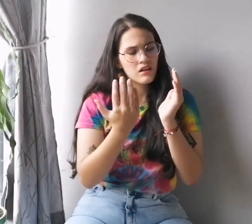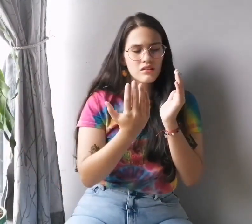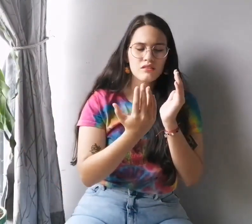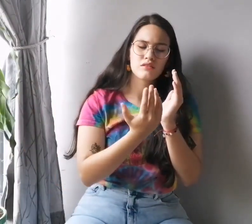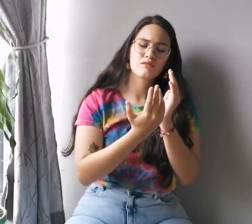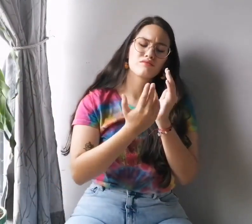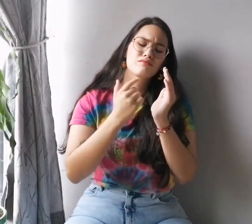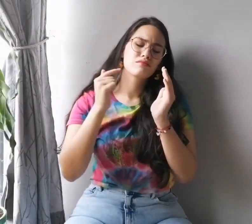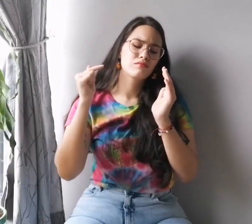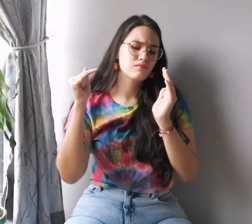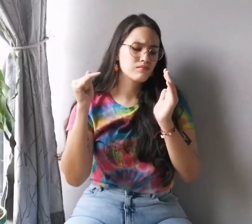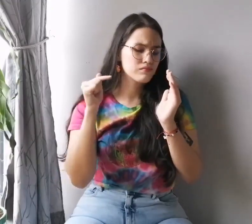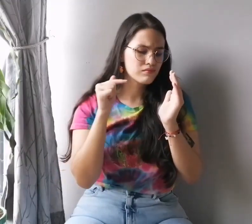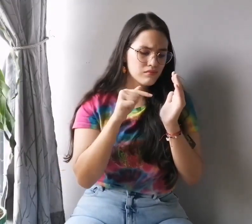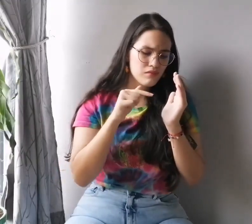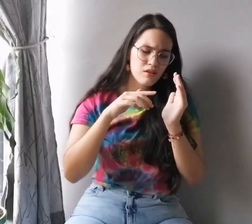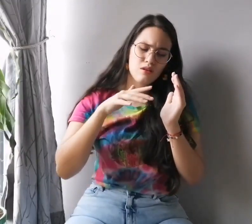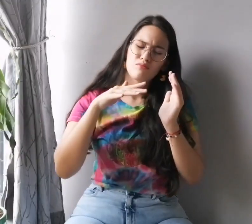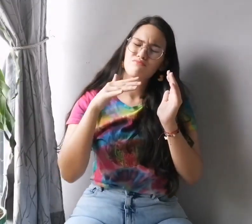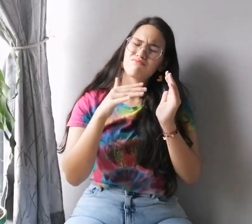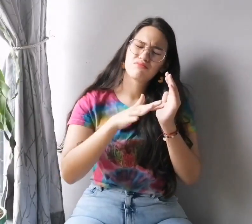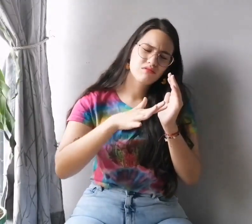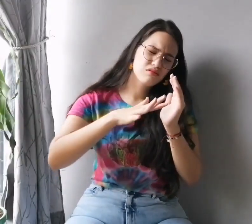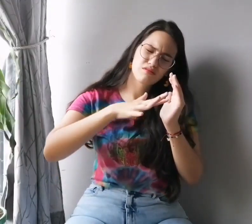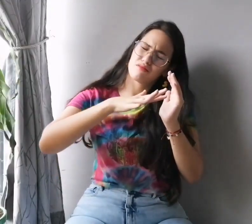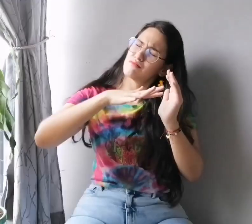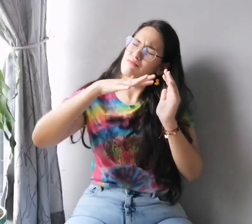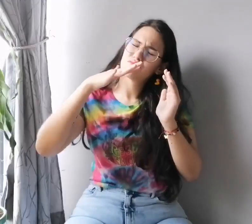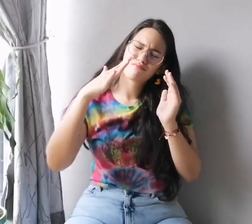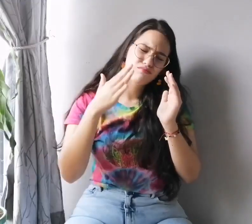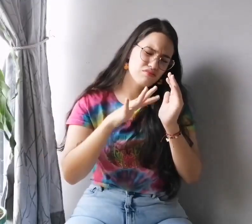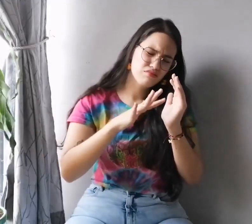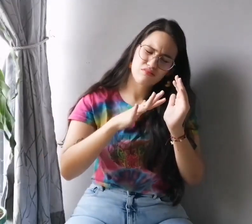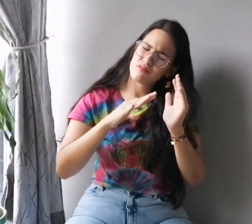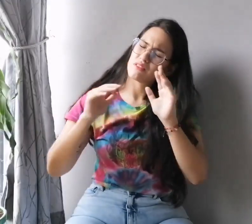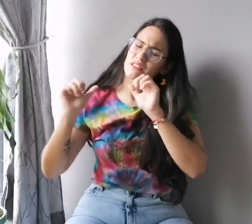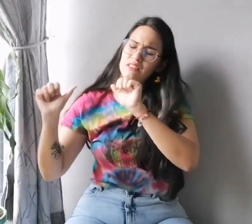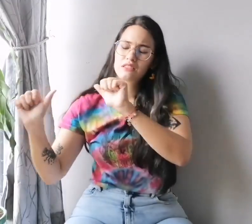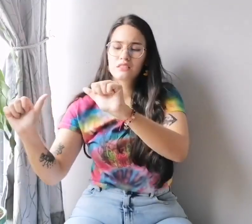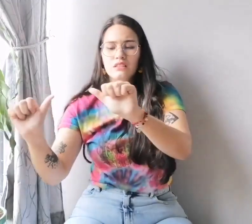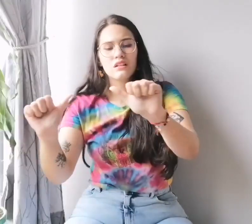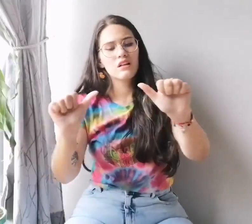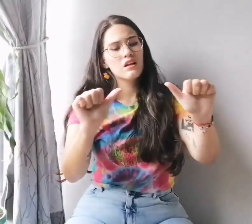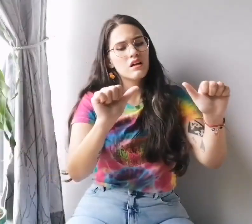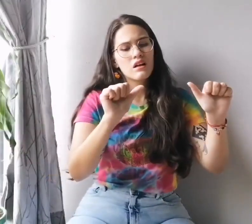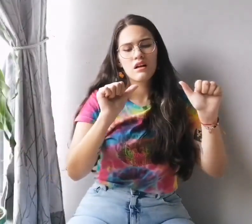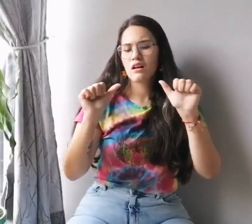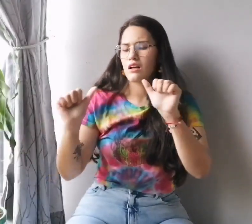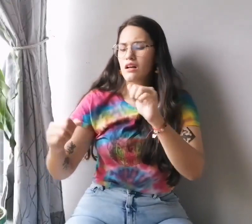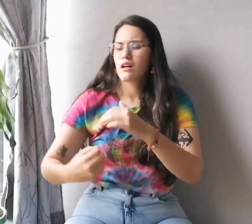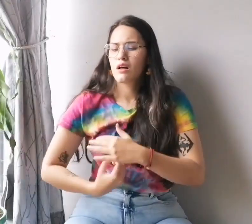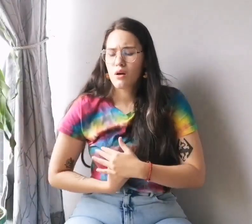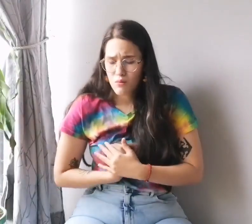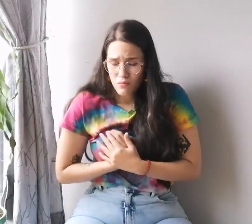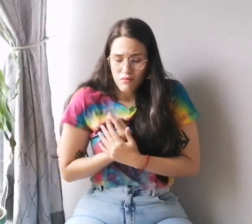sus centros la tierra Al sororo rugir